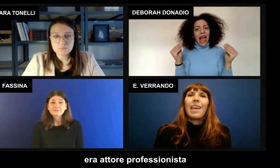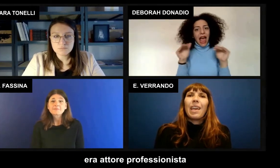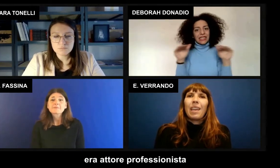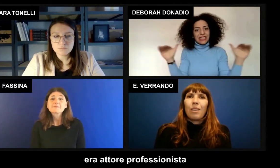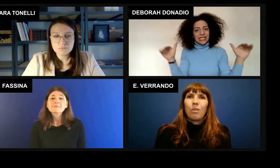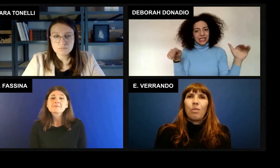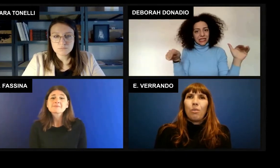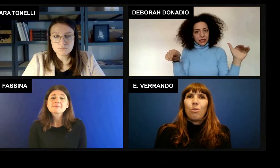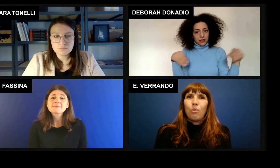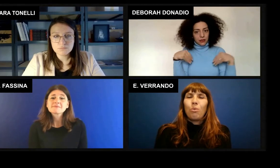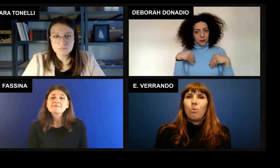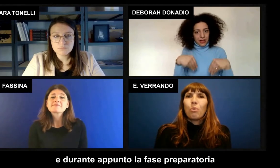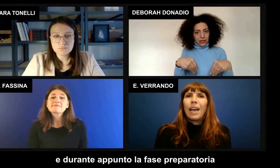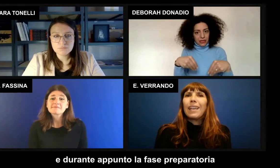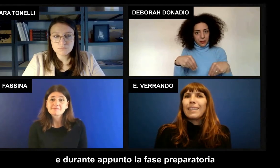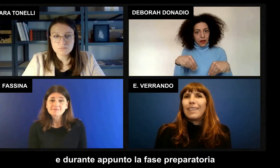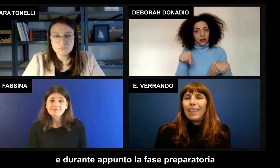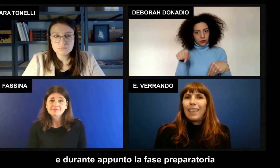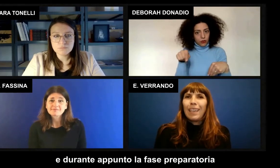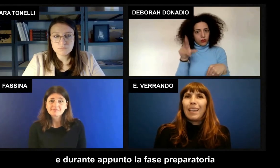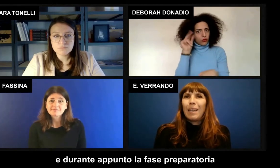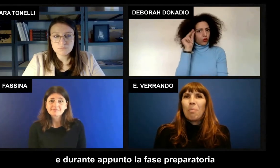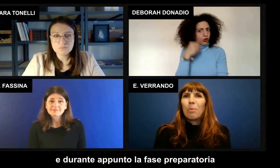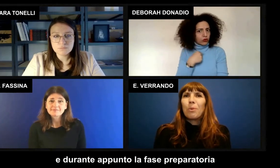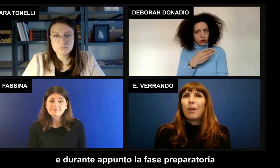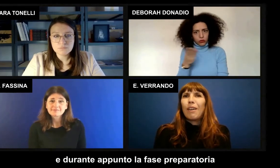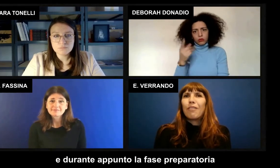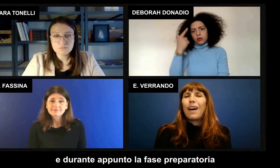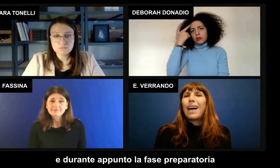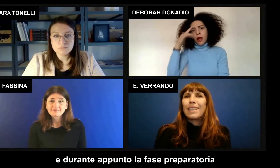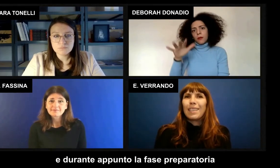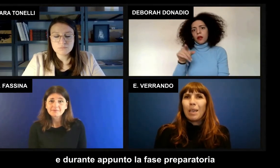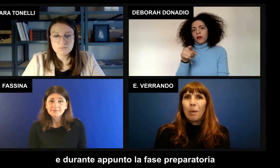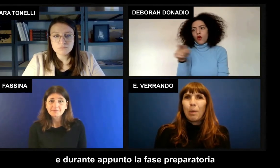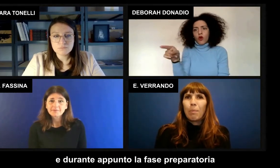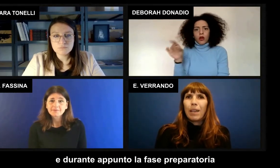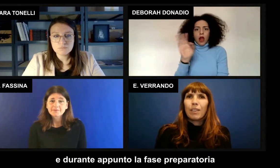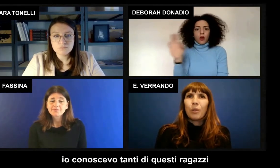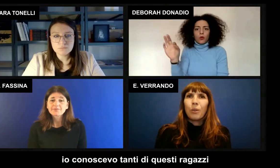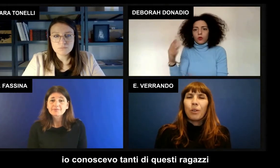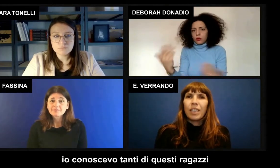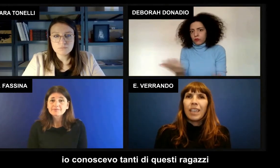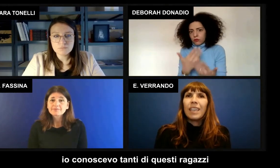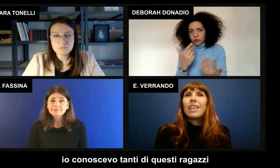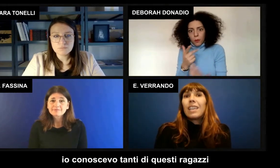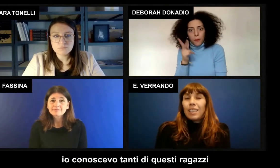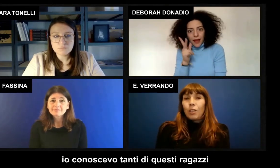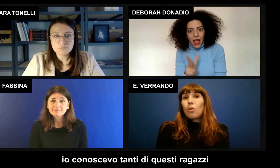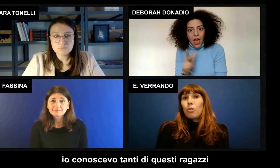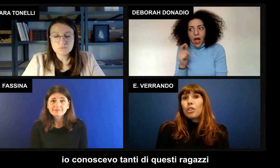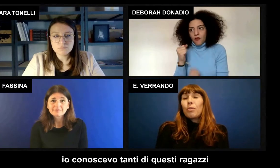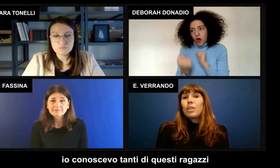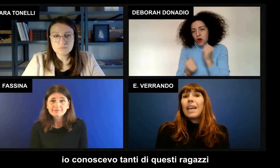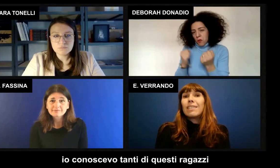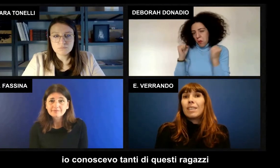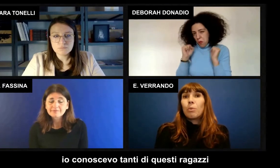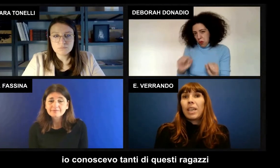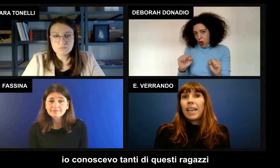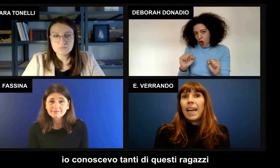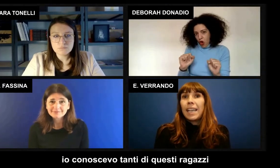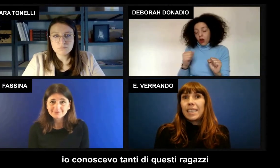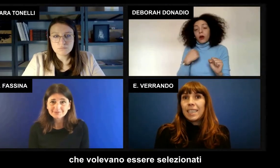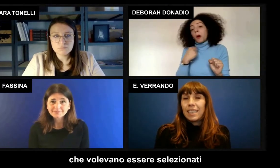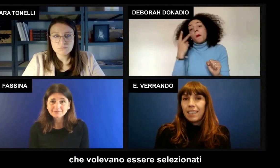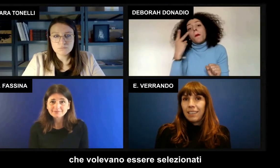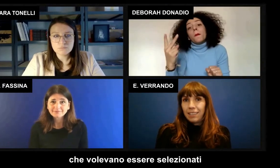E durante appunto la fase preparatoria io conoscevo tanti di